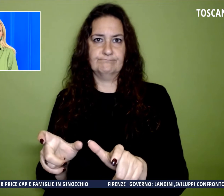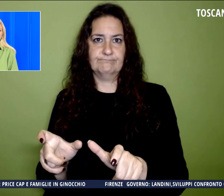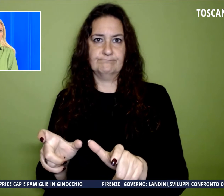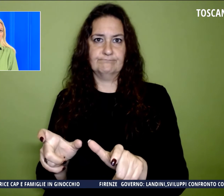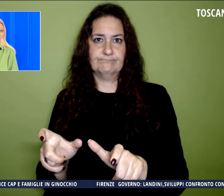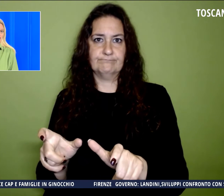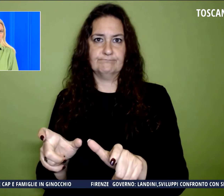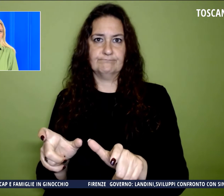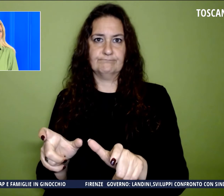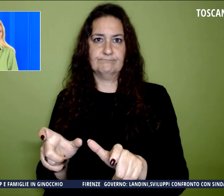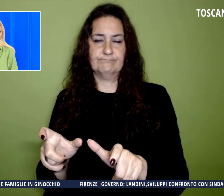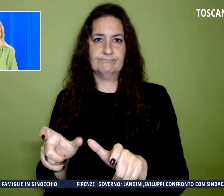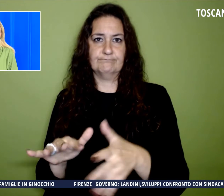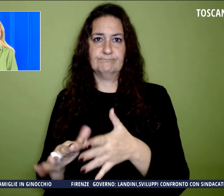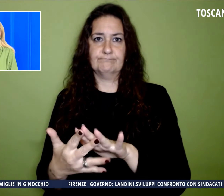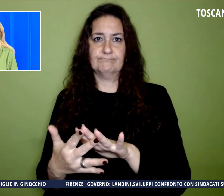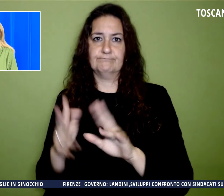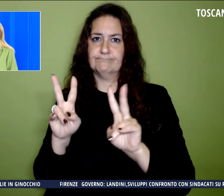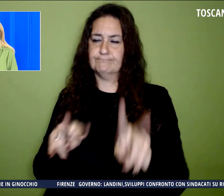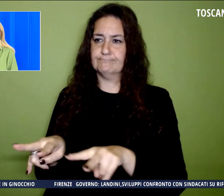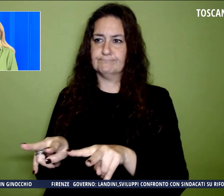scattati gli accertamenti.